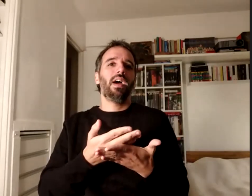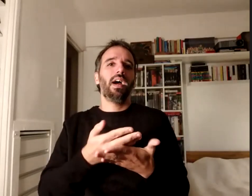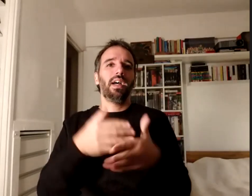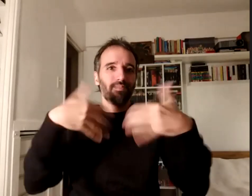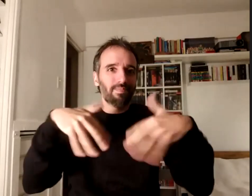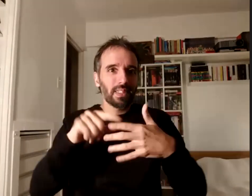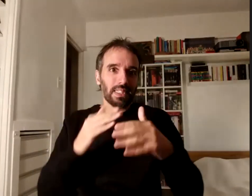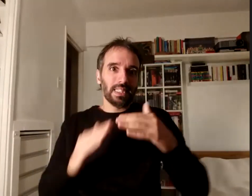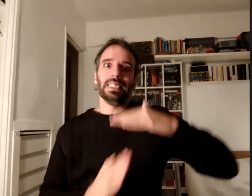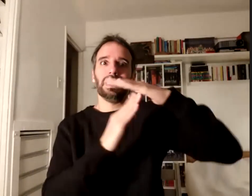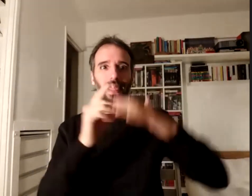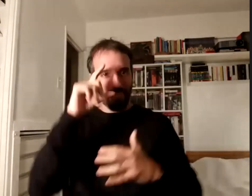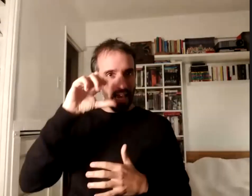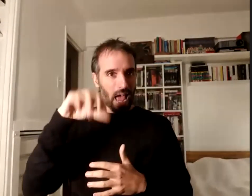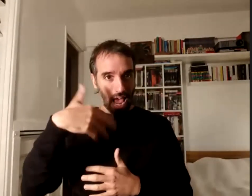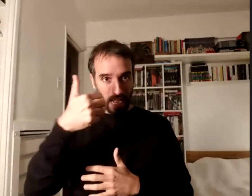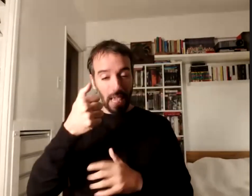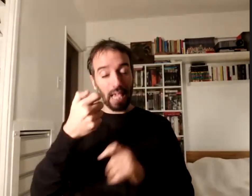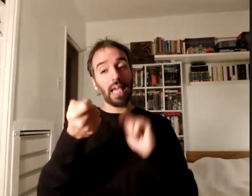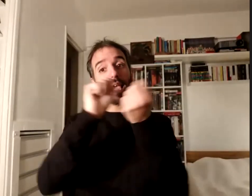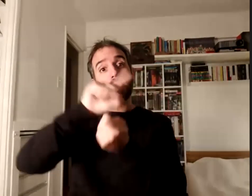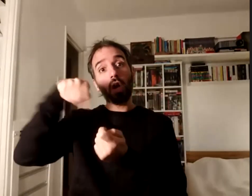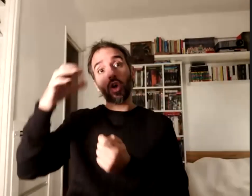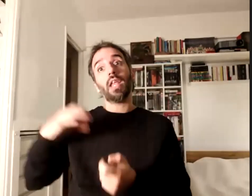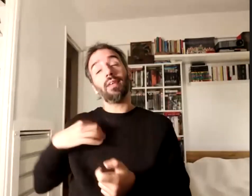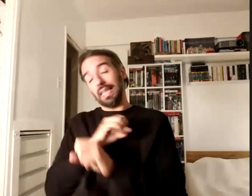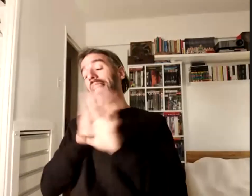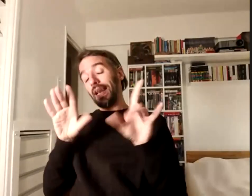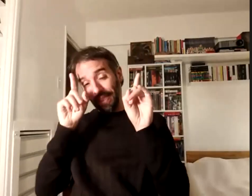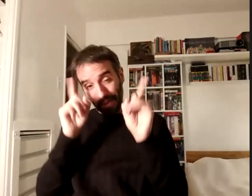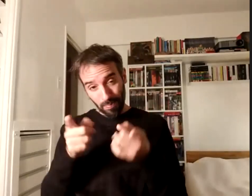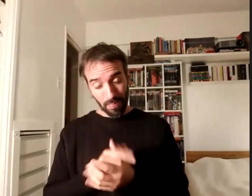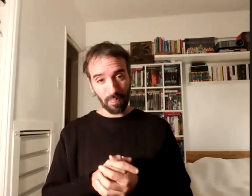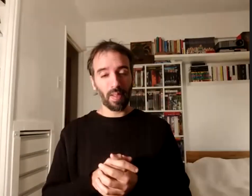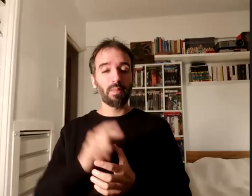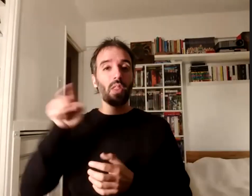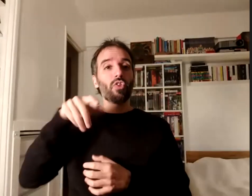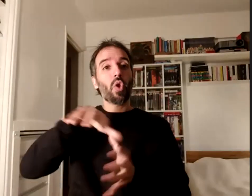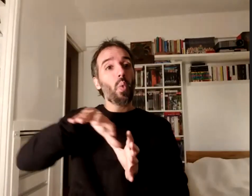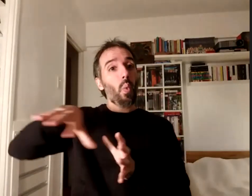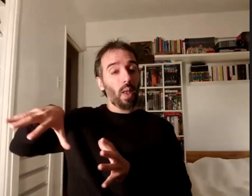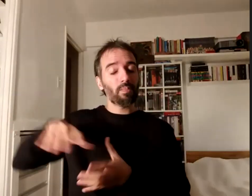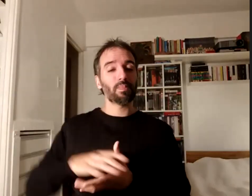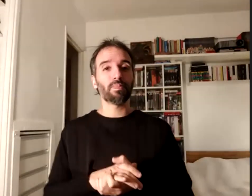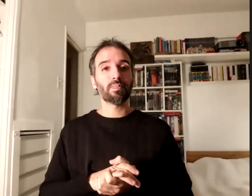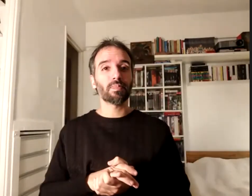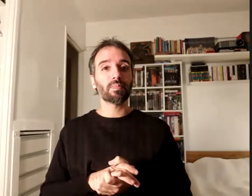y pasé a tener otra vida tremenda, pero desde otro lugar, la verdad es quiero decir